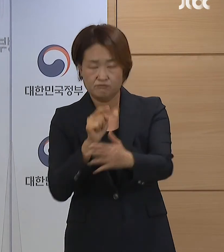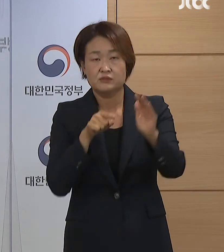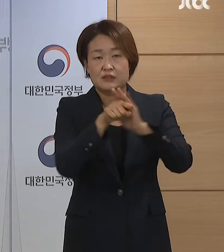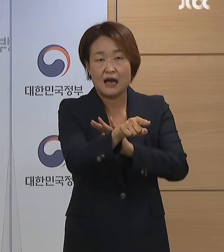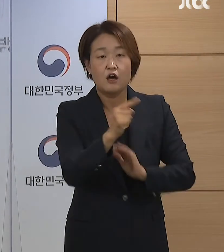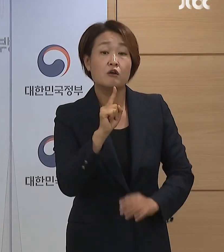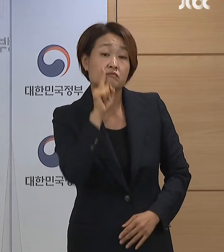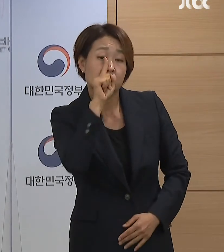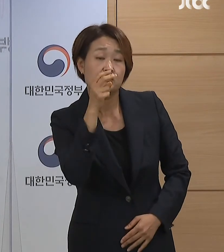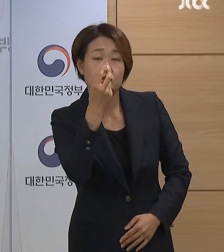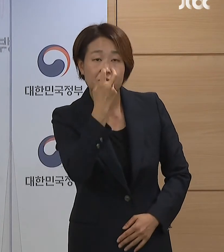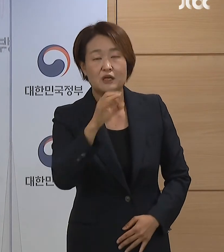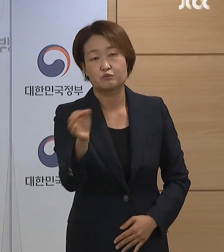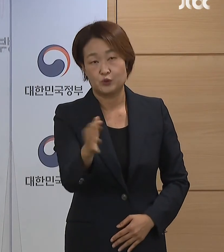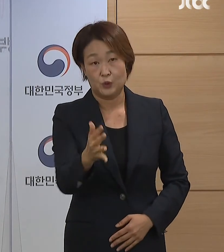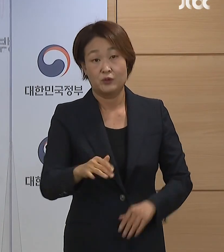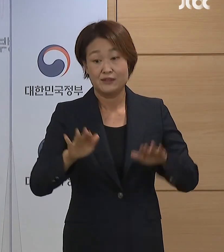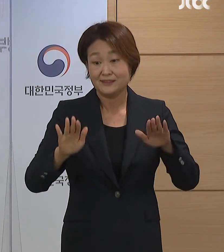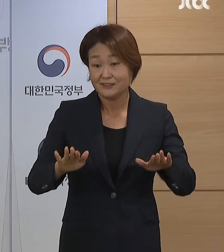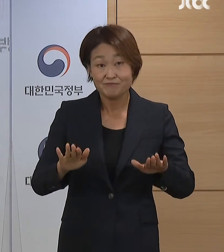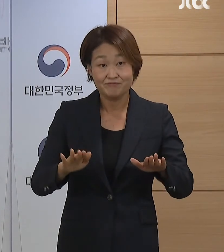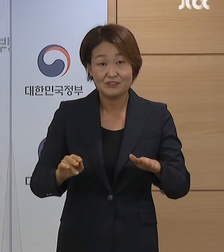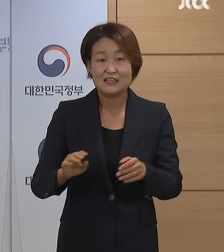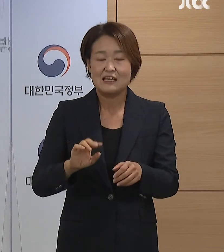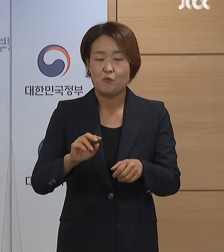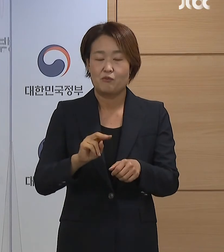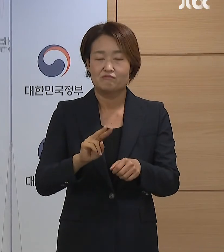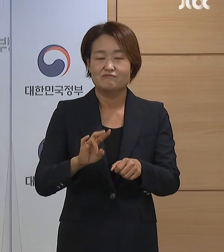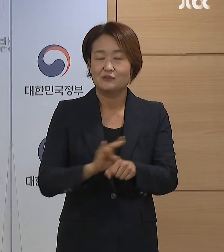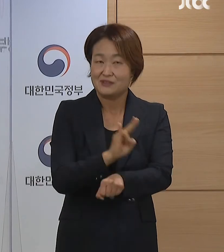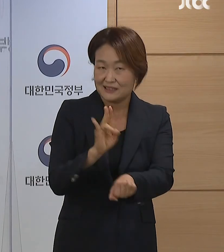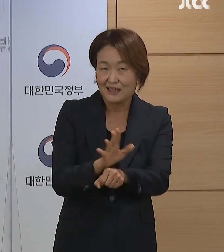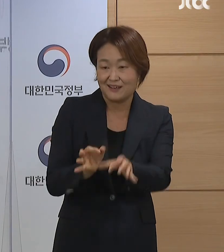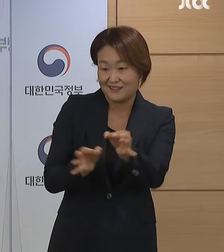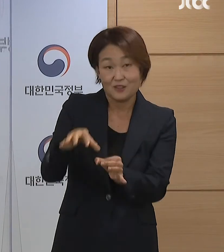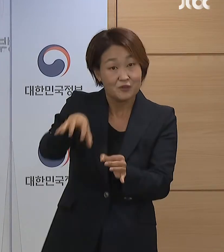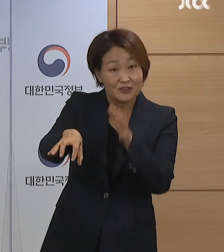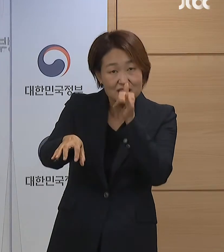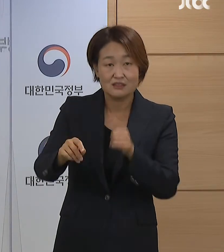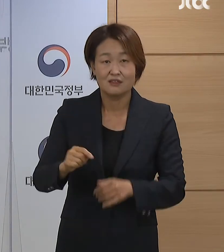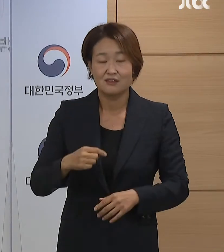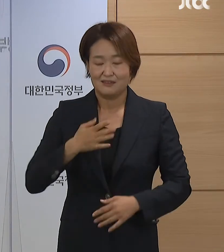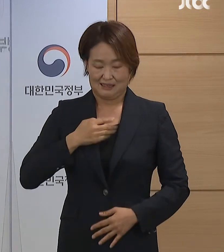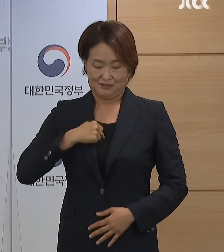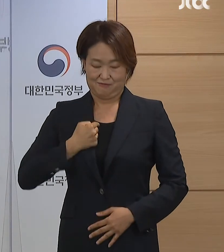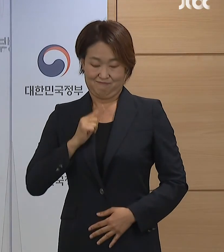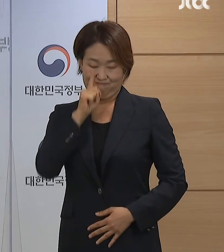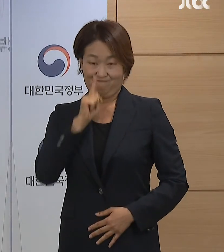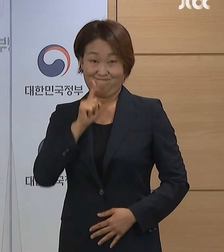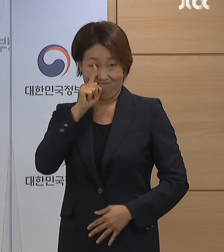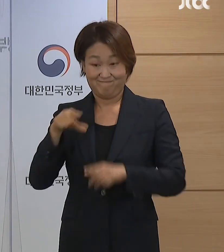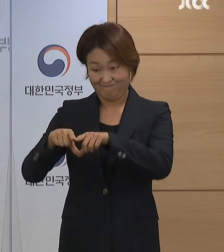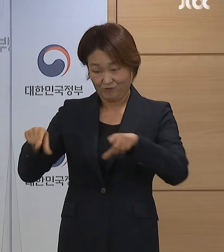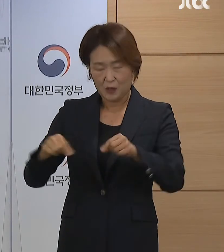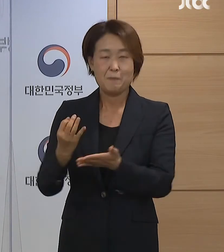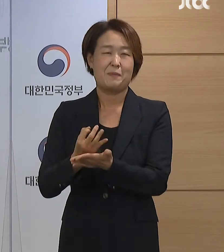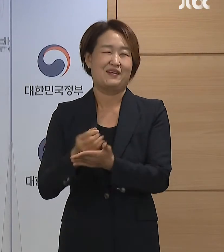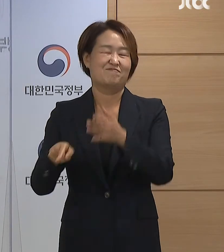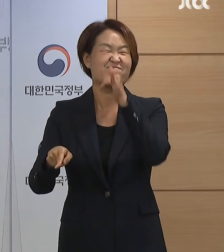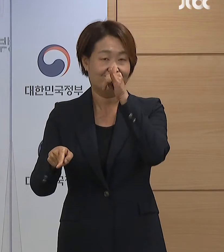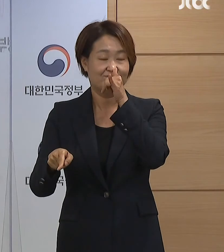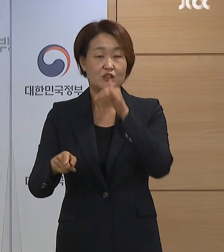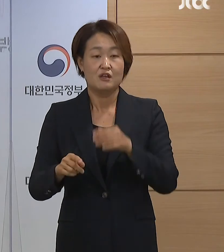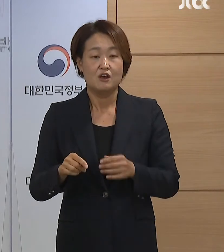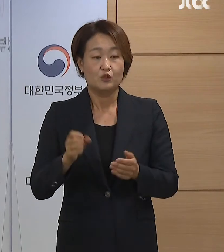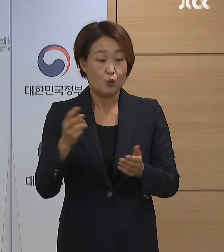현재 모든 편의점에서 자가진단키트를 판매하고 있습니다. 연휴 기간에 운영하는 편의점과